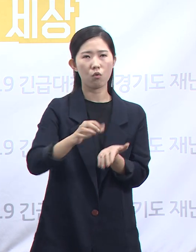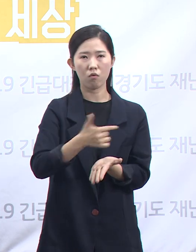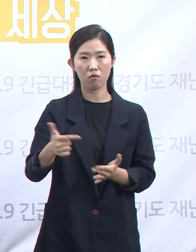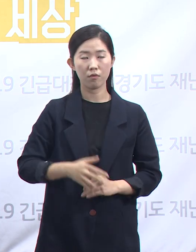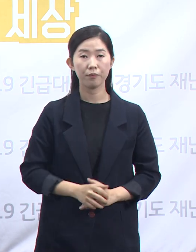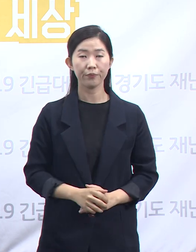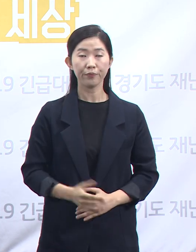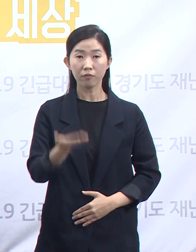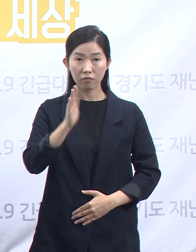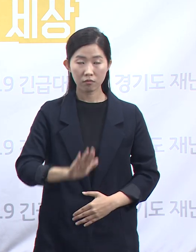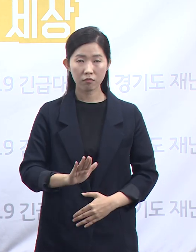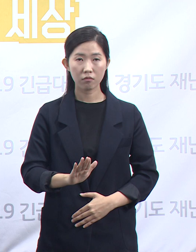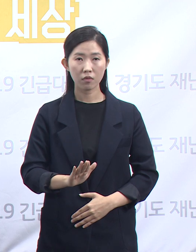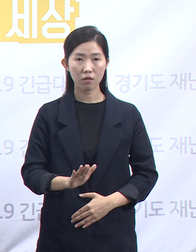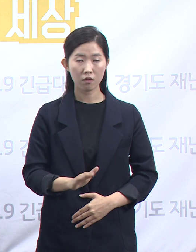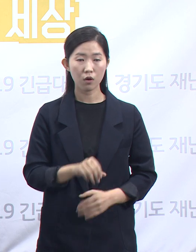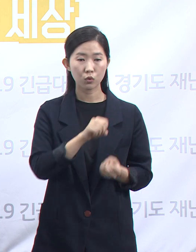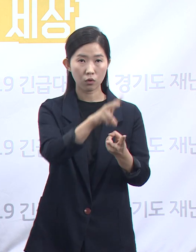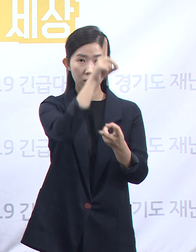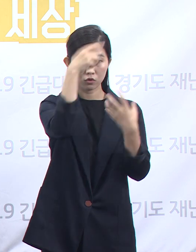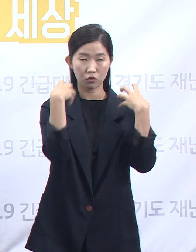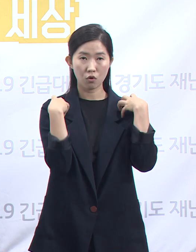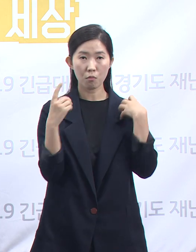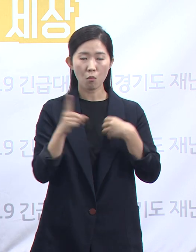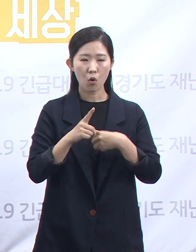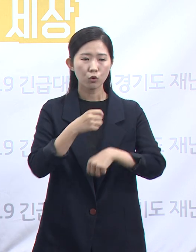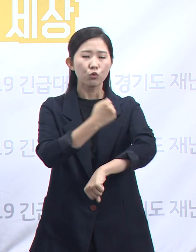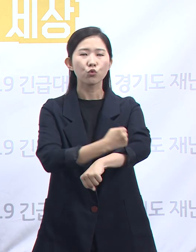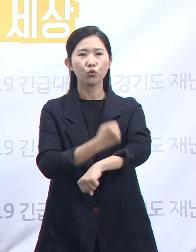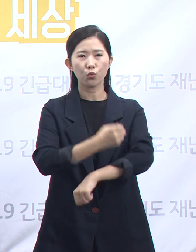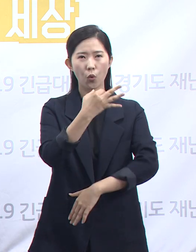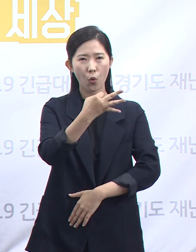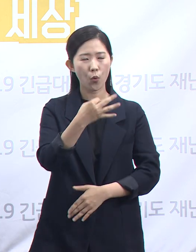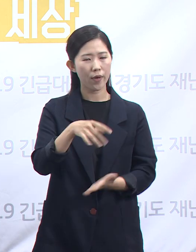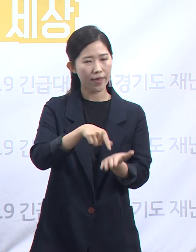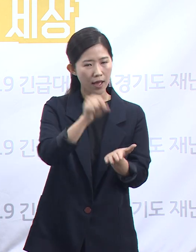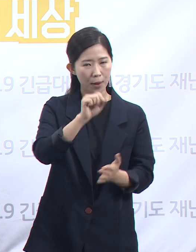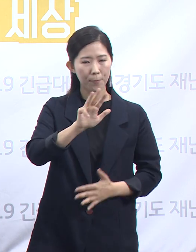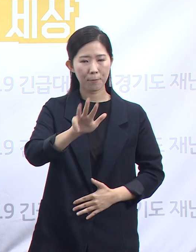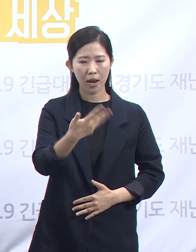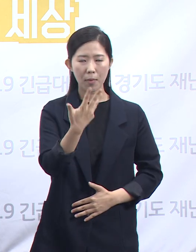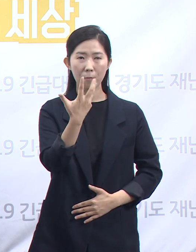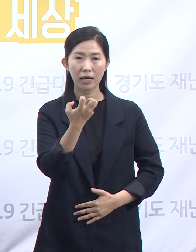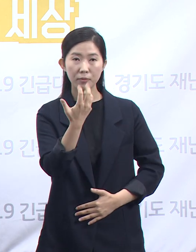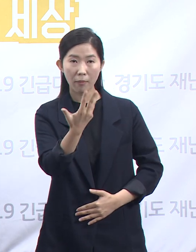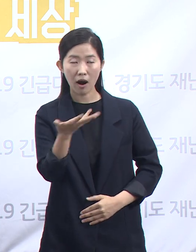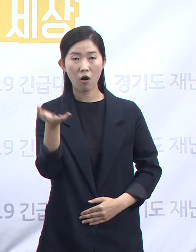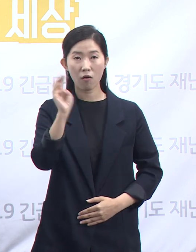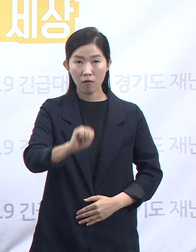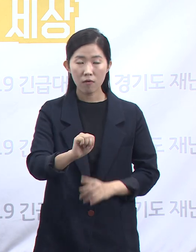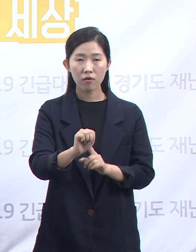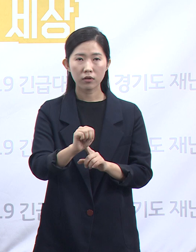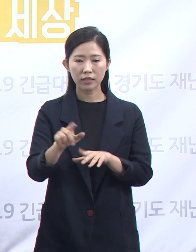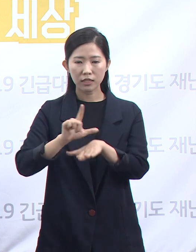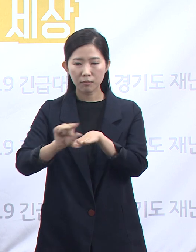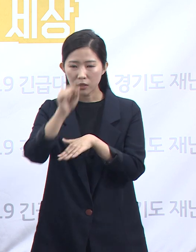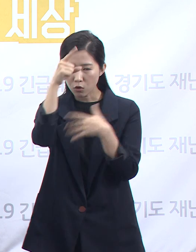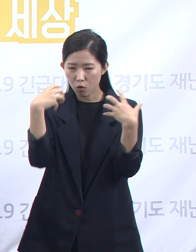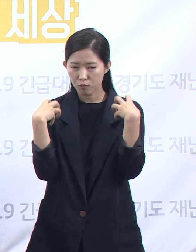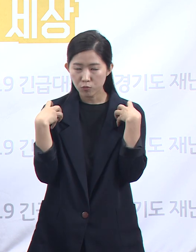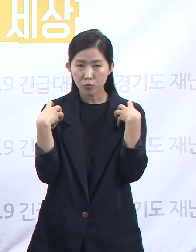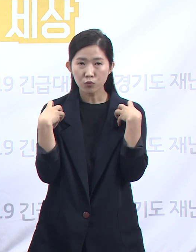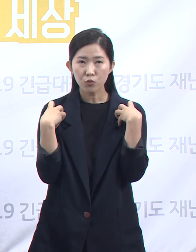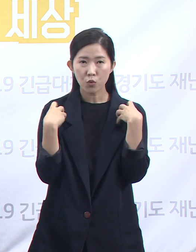지방정부에서 해마다 지급하는 조달수수료 약 888억 원을 지방정부나 지방기업으로